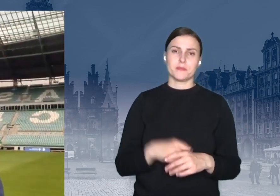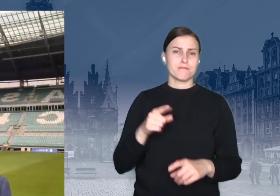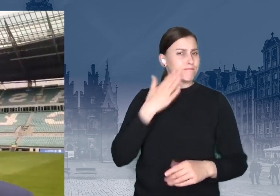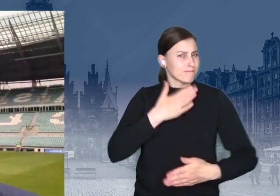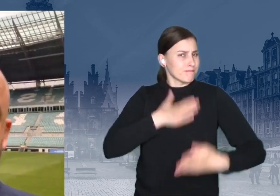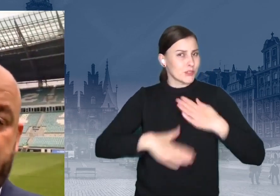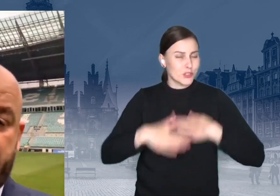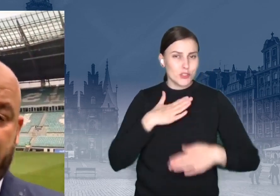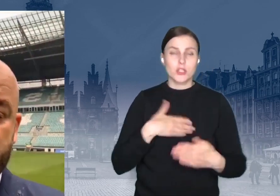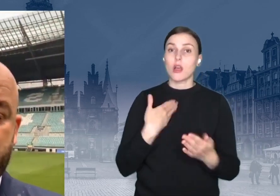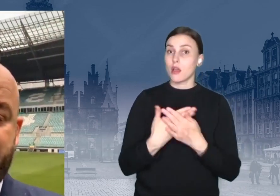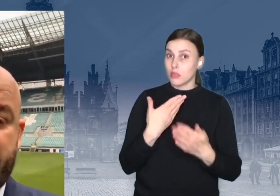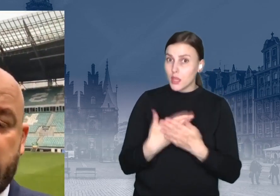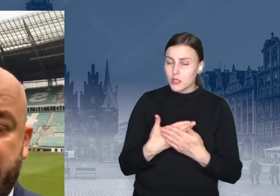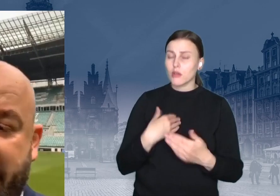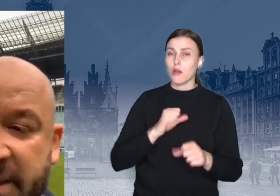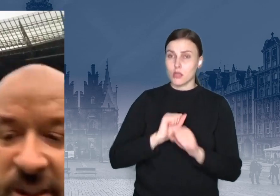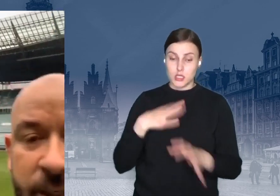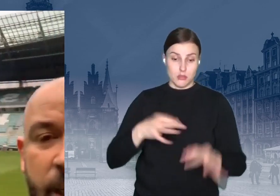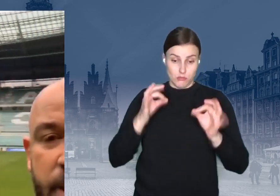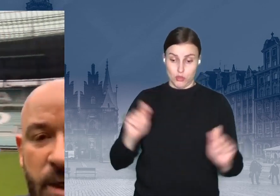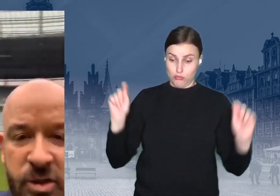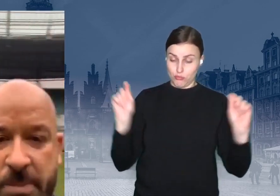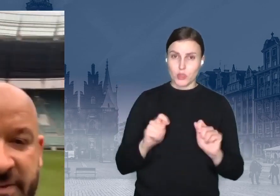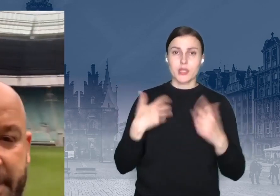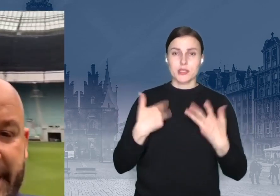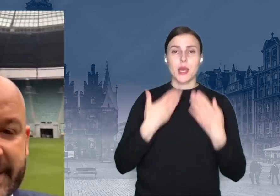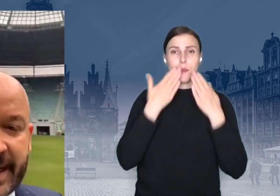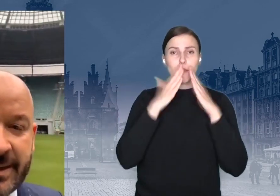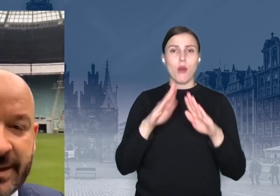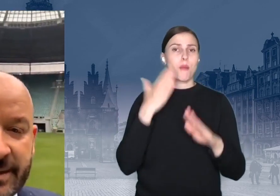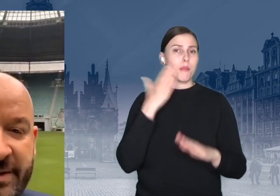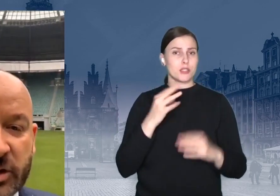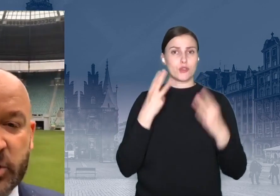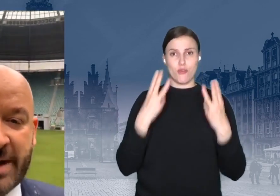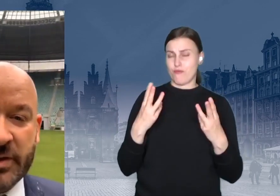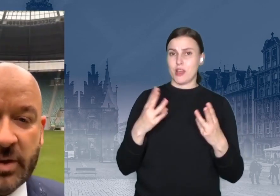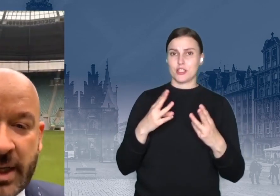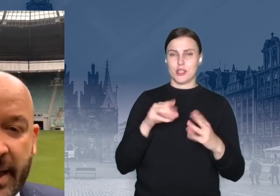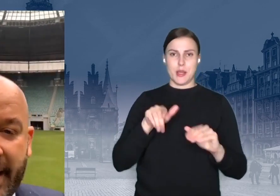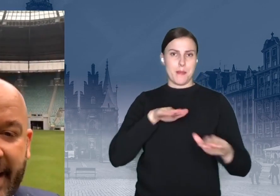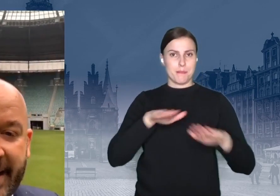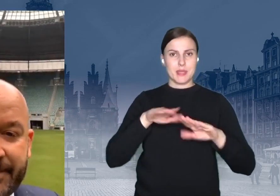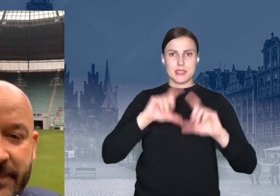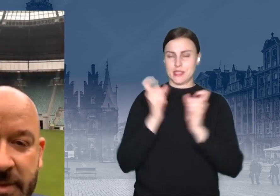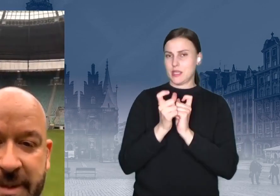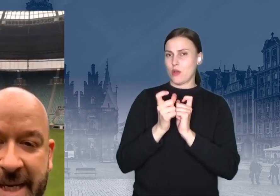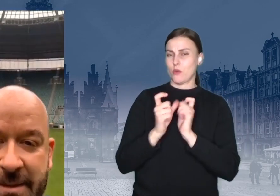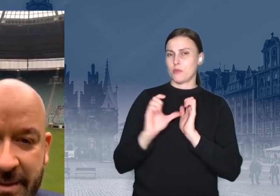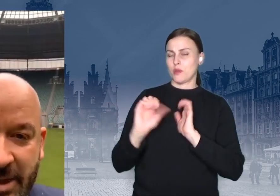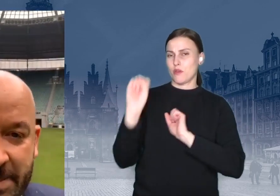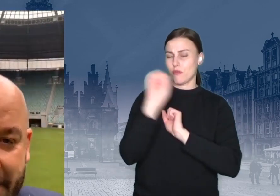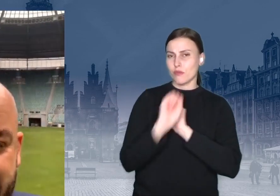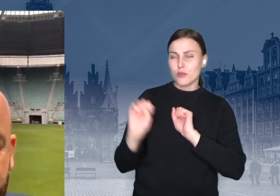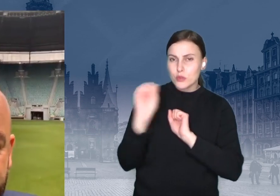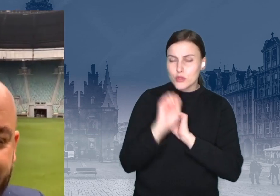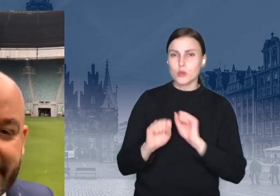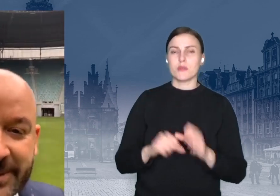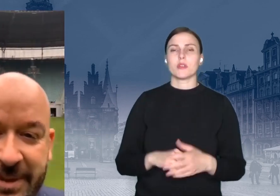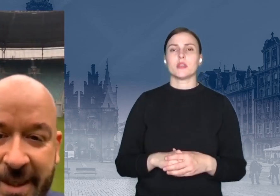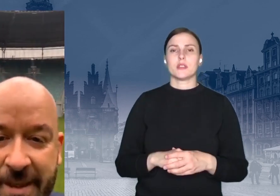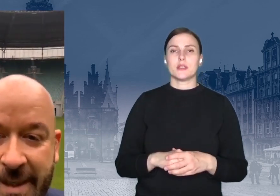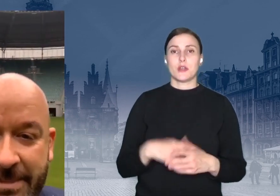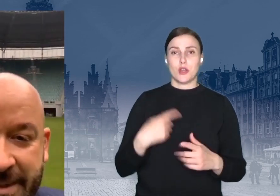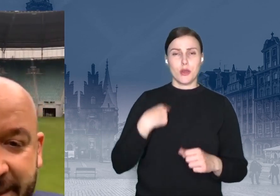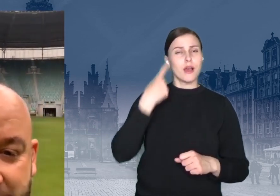dlatego ja jestem tutaj dzisiaj, bo pokazuję Wam różne ważne i osobliwe miejsca we Wrocławiu. Tak, kopla mi